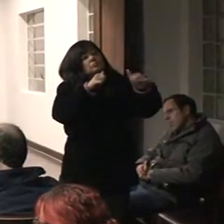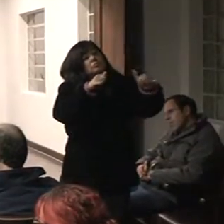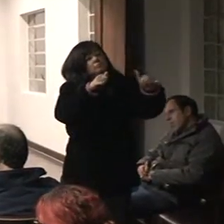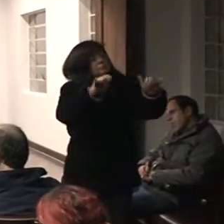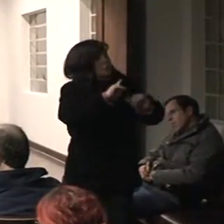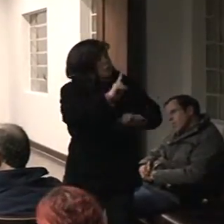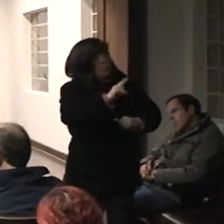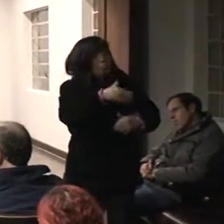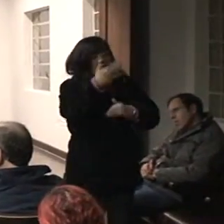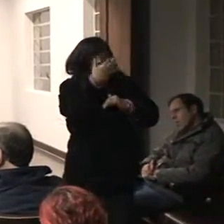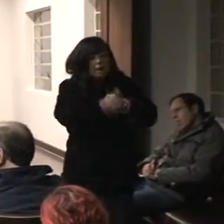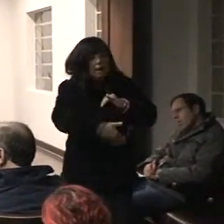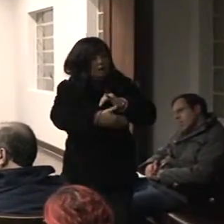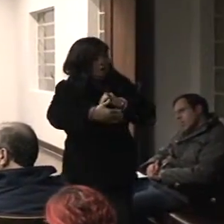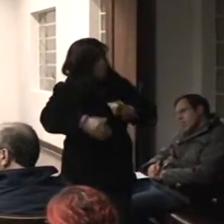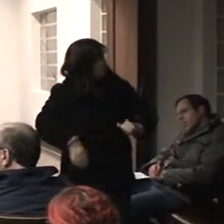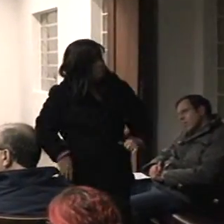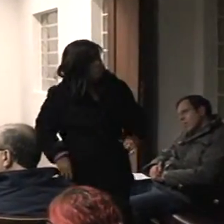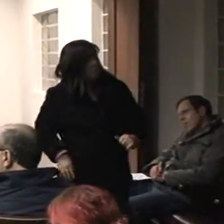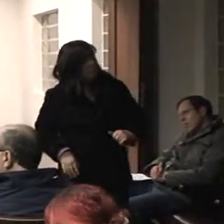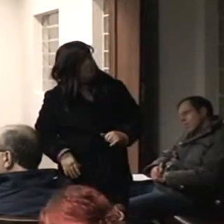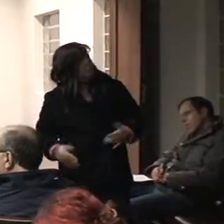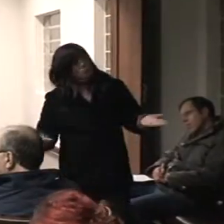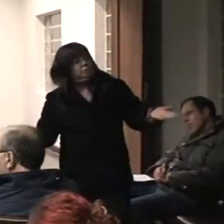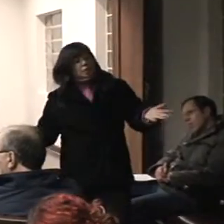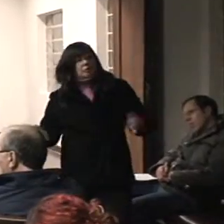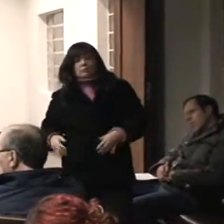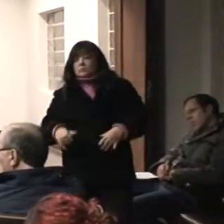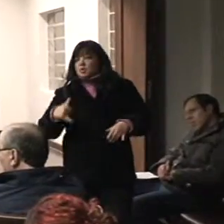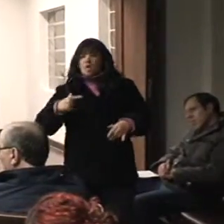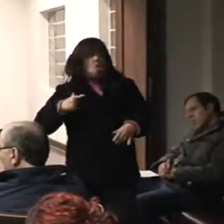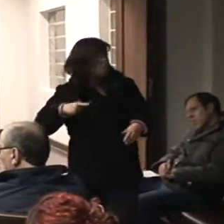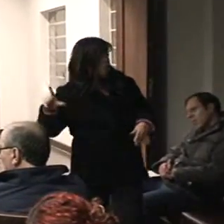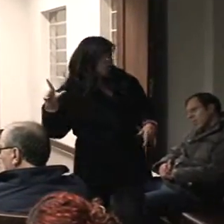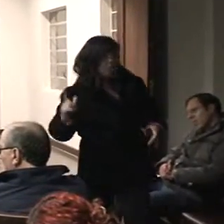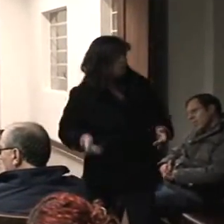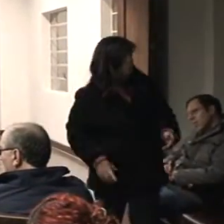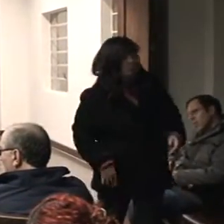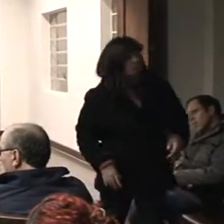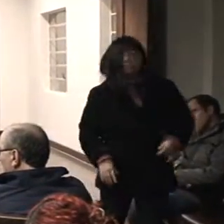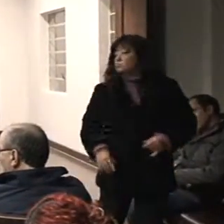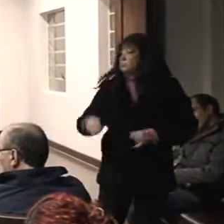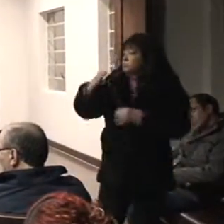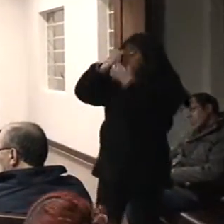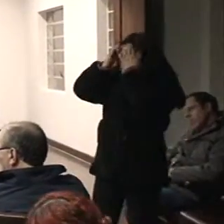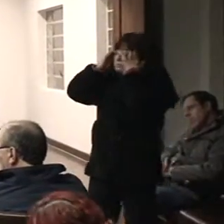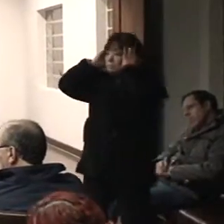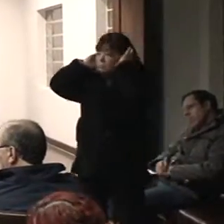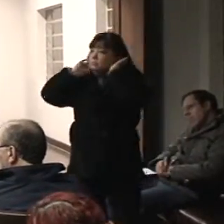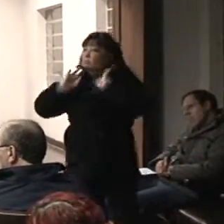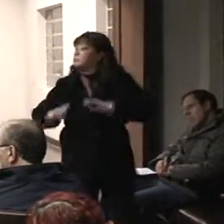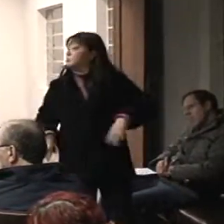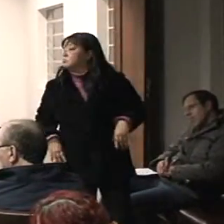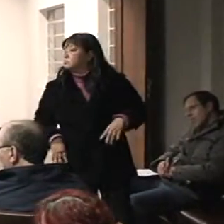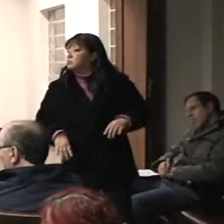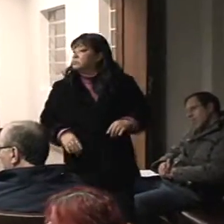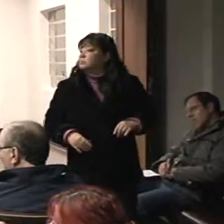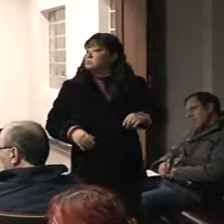tem que fazer? Então, meia estranho, né? O programa Metas 2022, sendo que as metas que eram para dezembro de